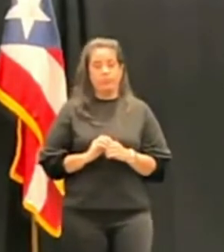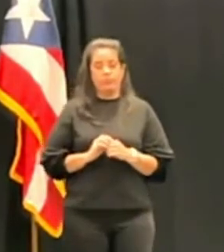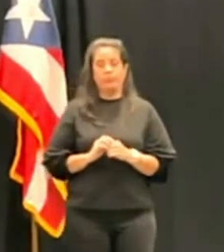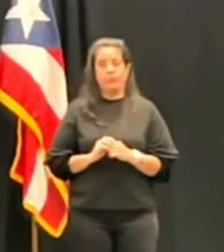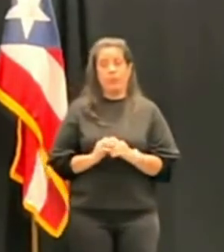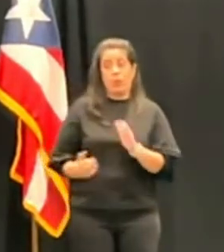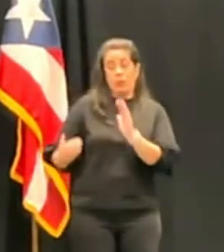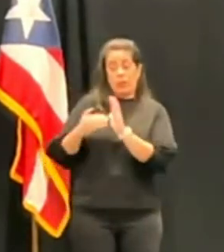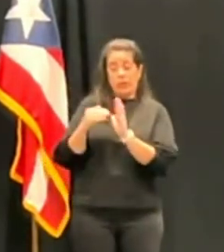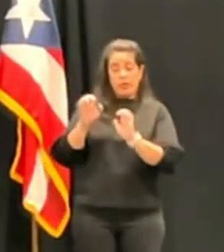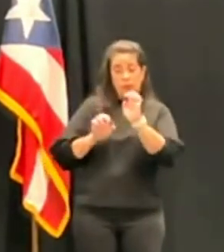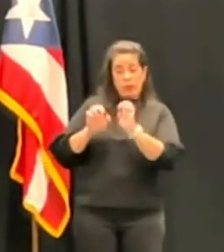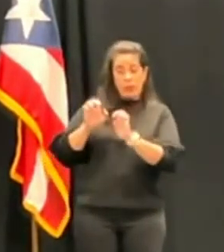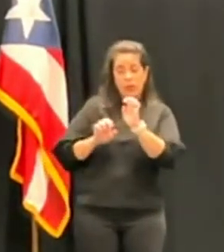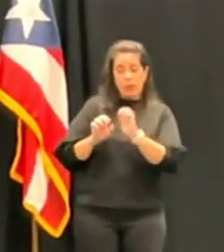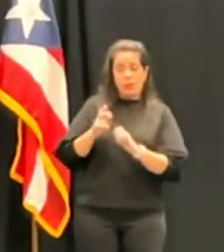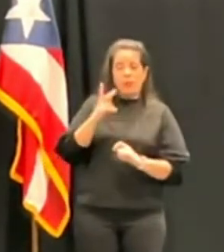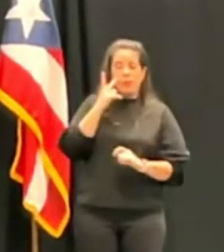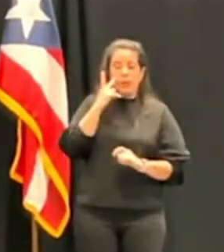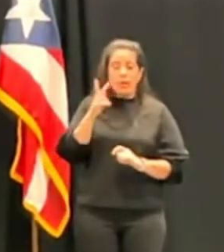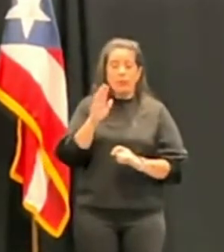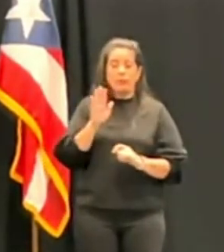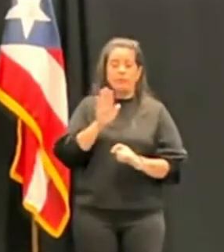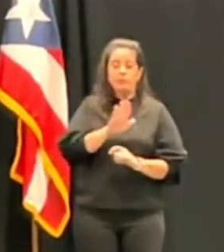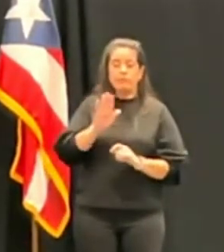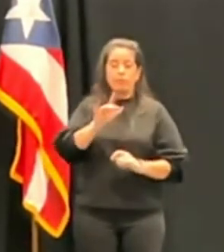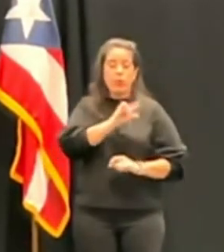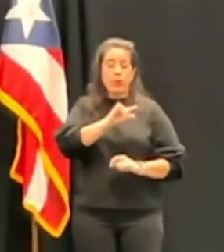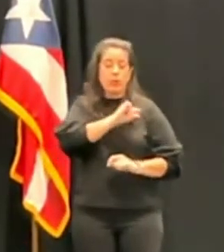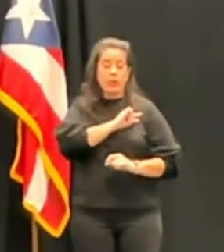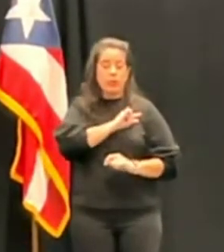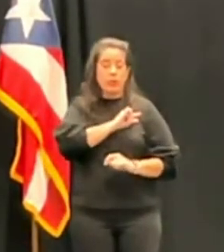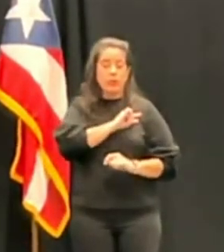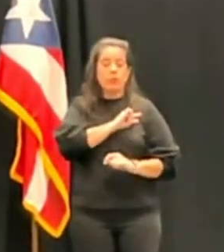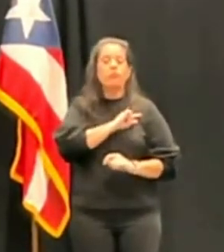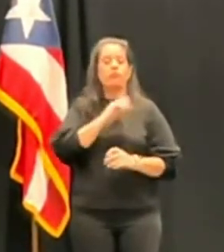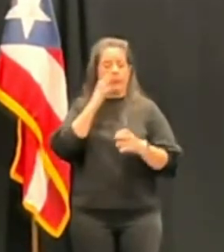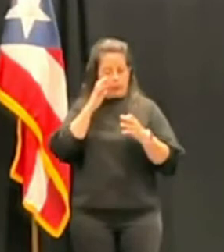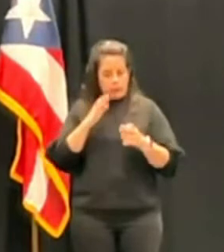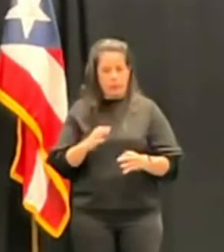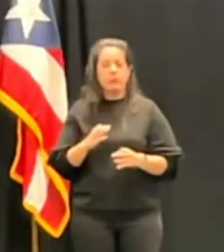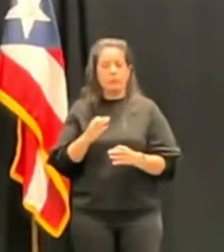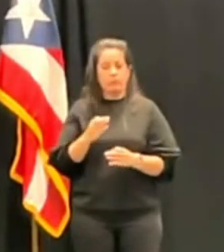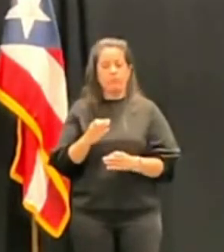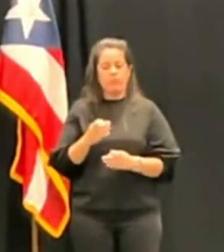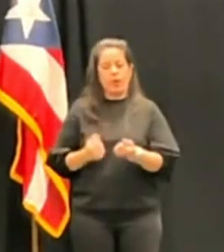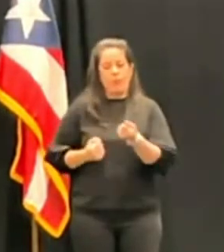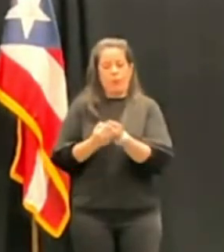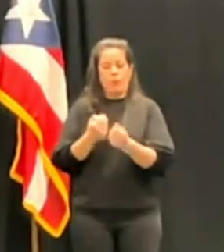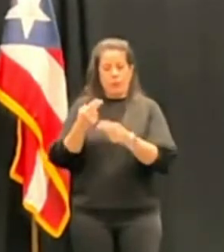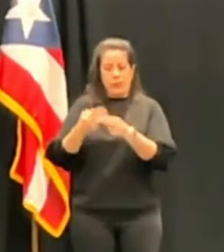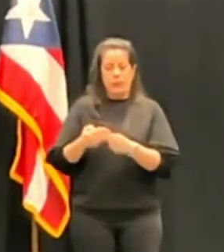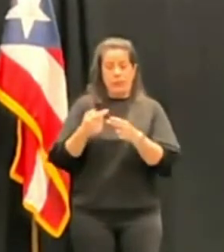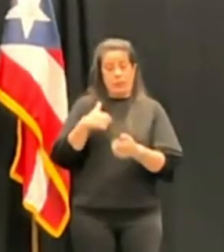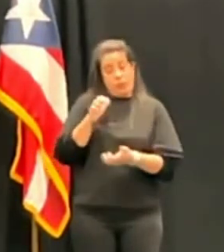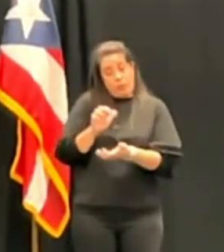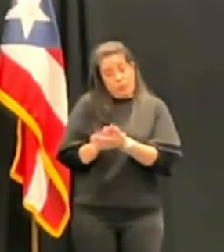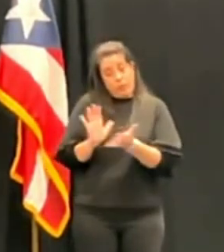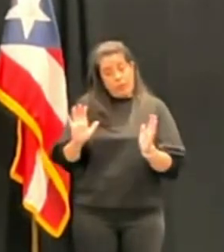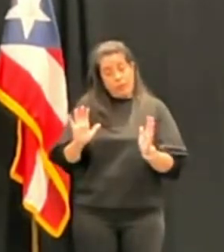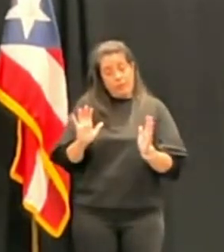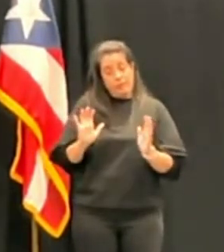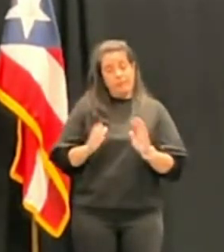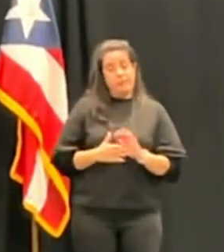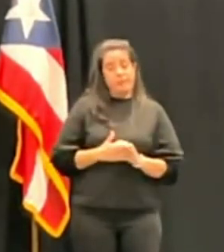reevaluó, vio sus cualificaciones y los confirmó. así que yo creo que no estamos